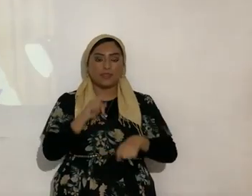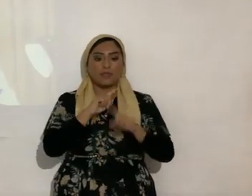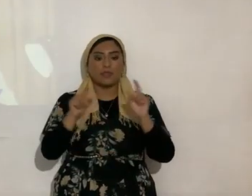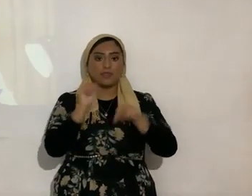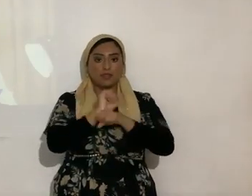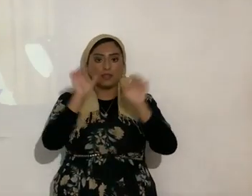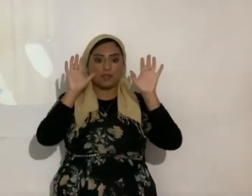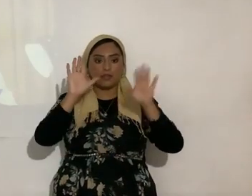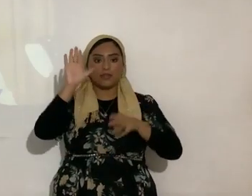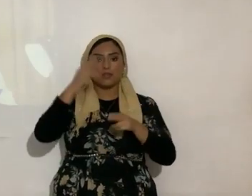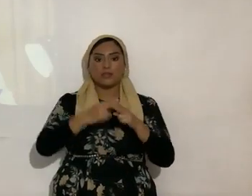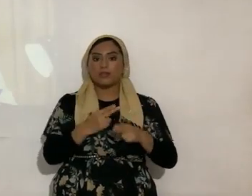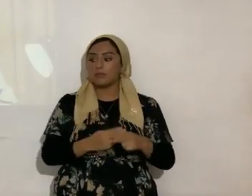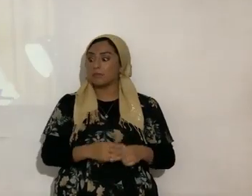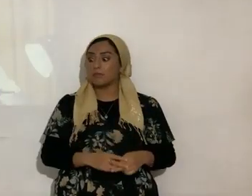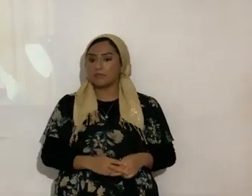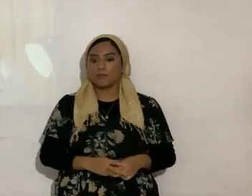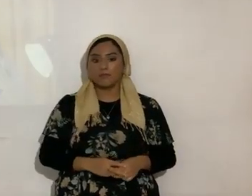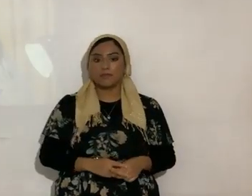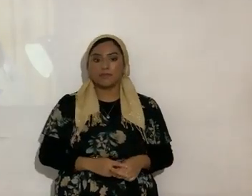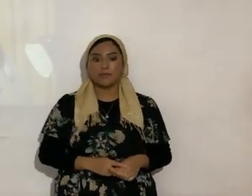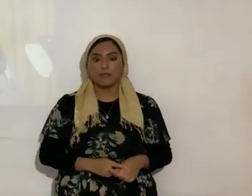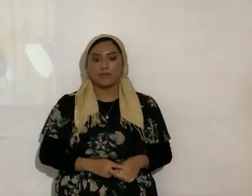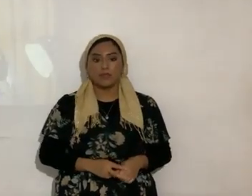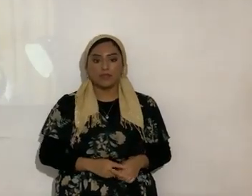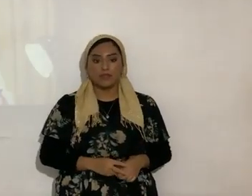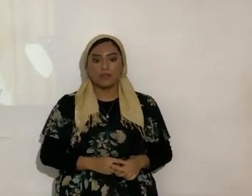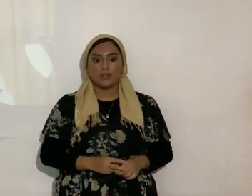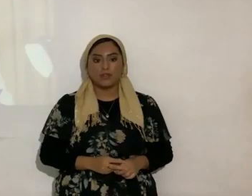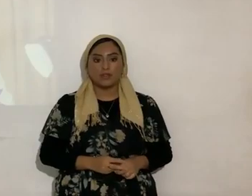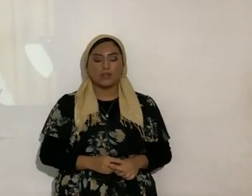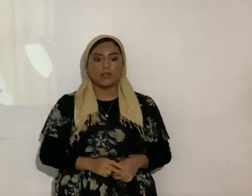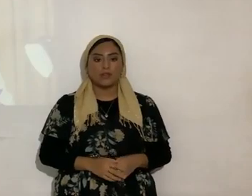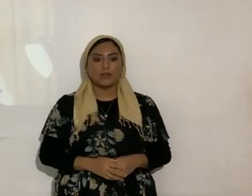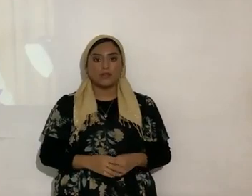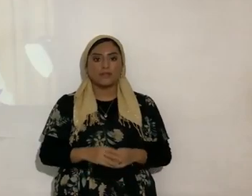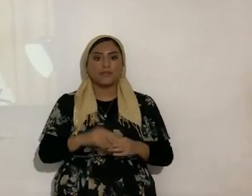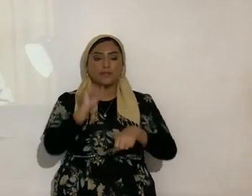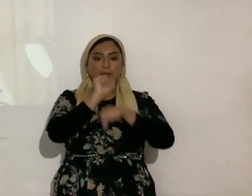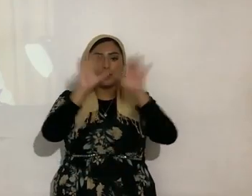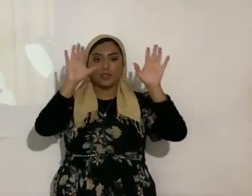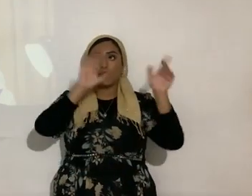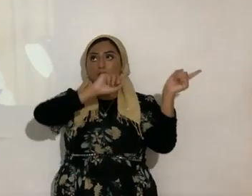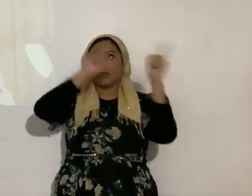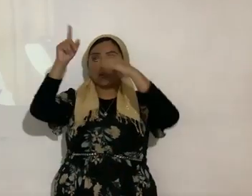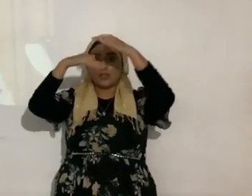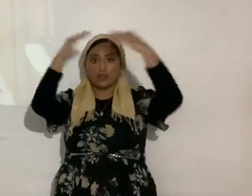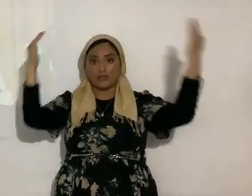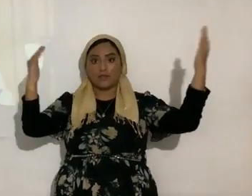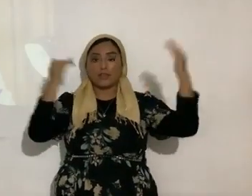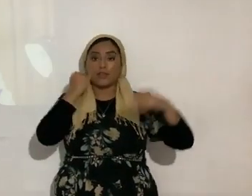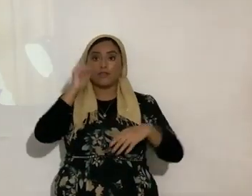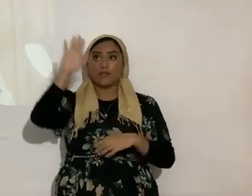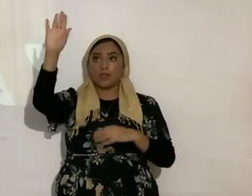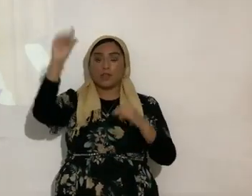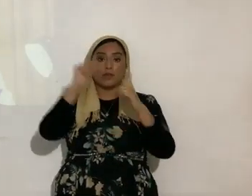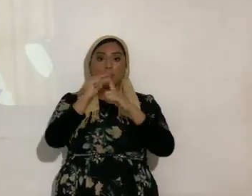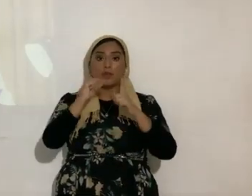en su nombre se elevan hasta el cielo porque si su palabra no vuelve vacía